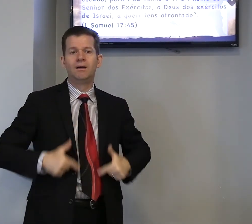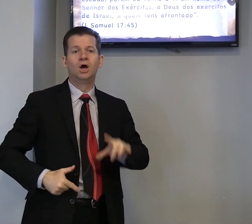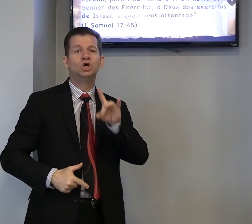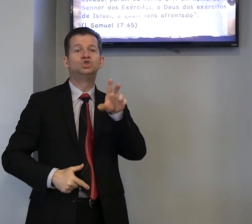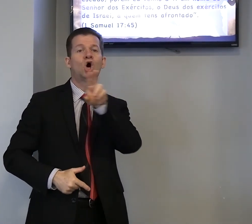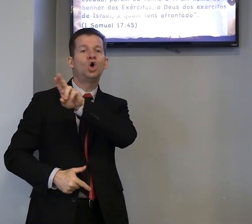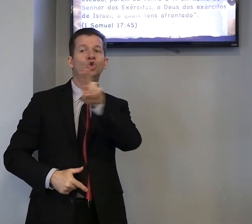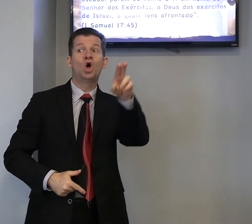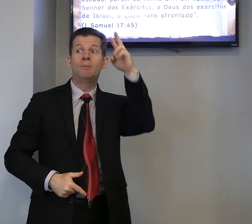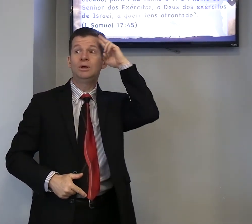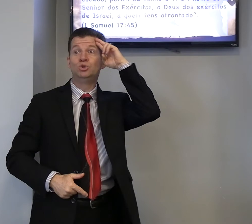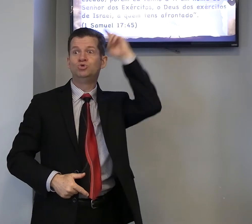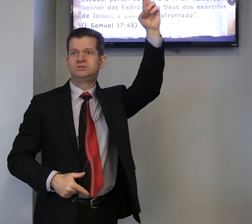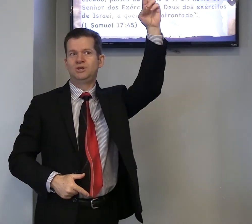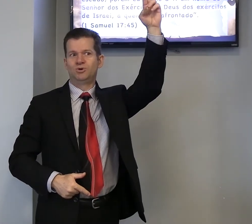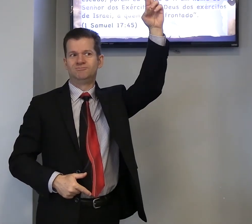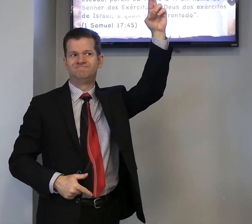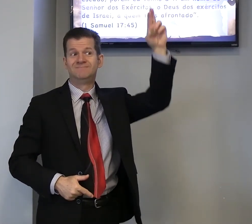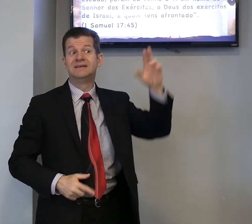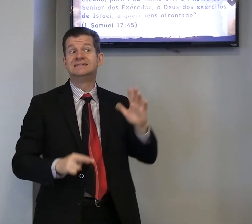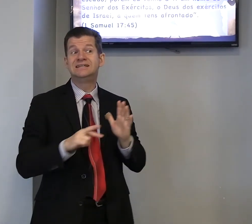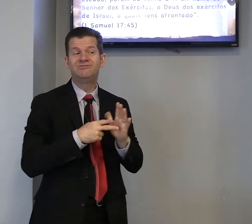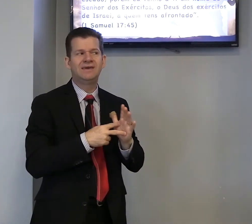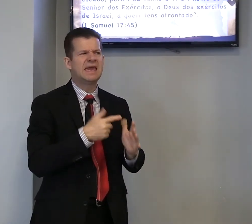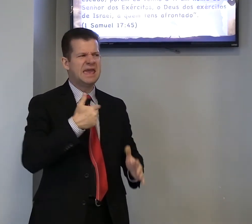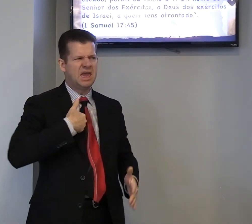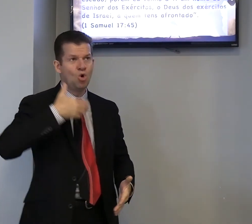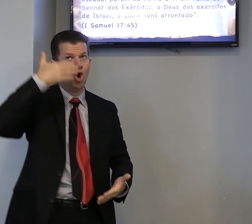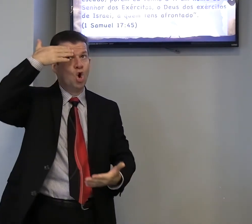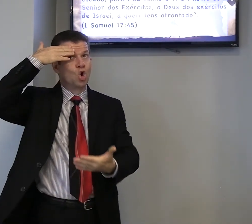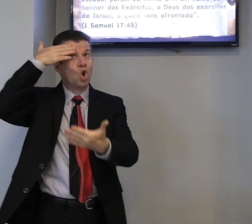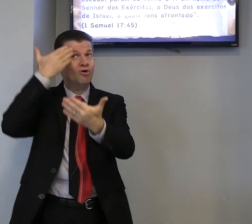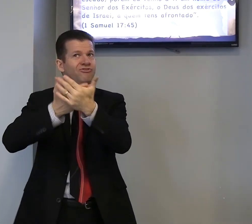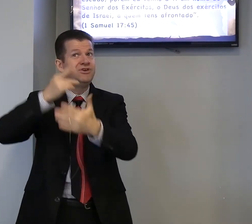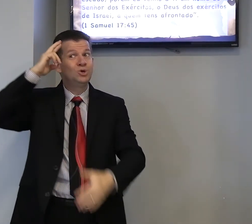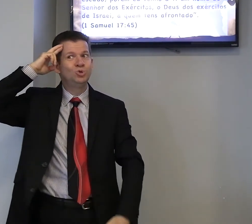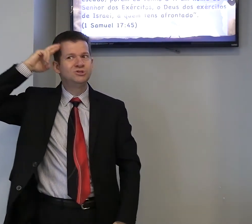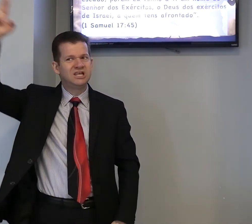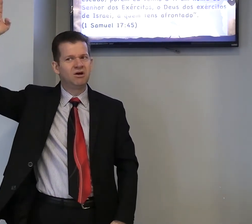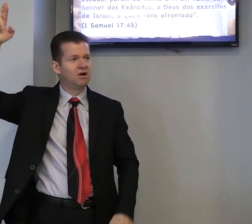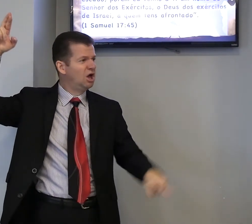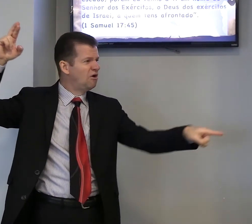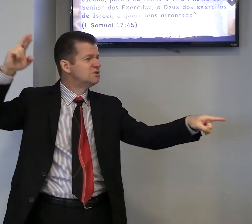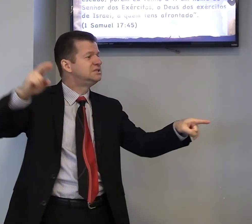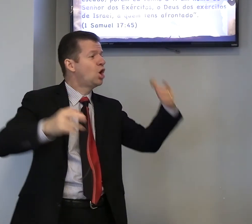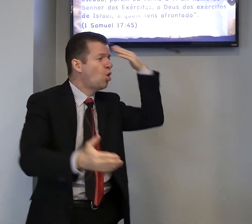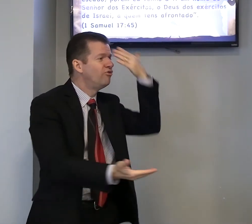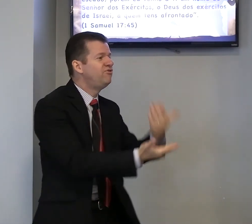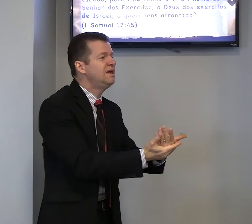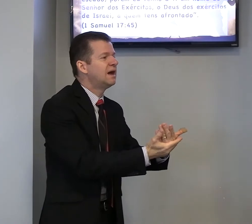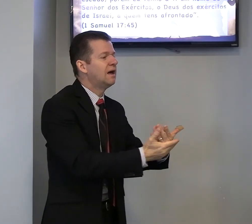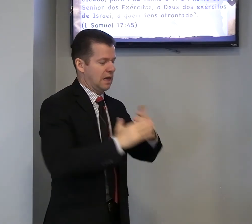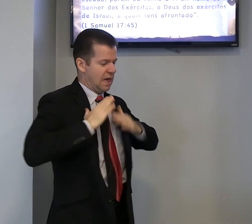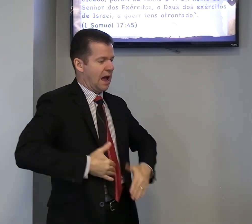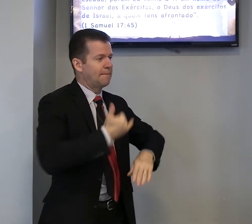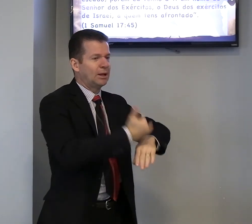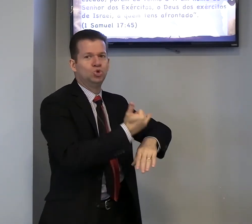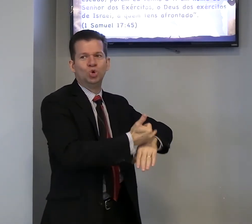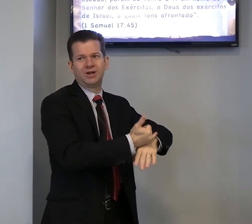Só, nome, Senhor, enfim, eu, confio, Senhor, você, confia, armadura,